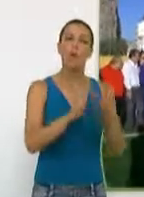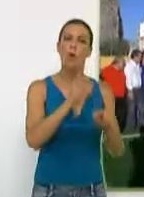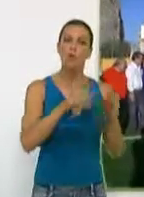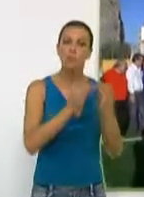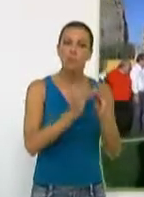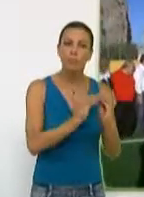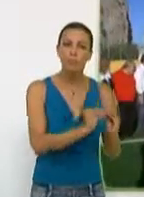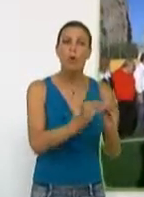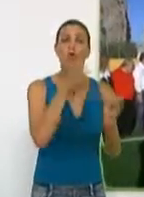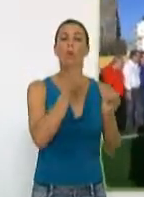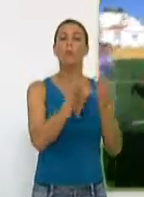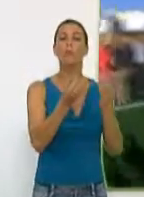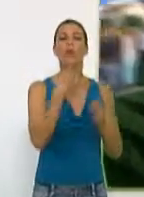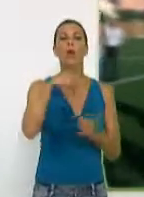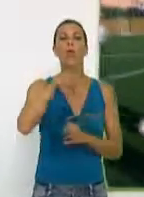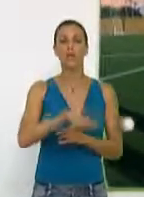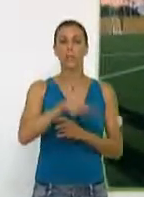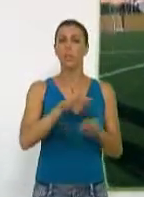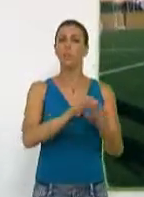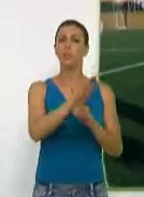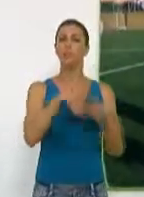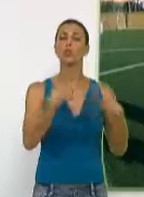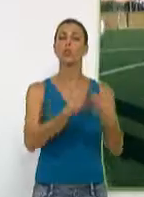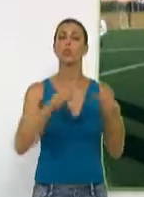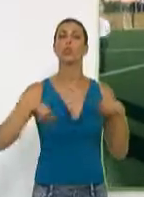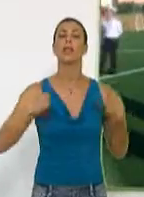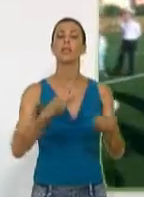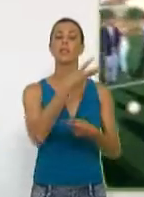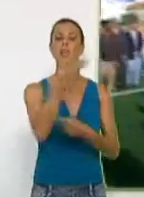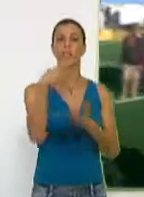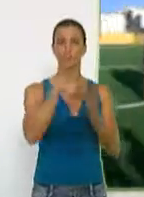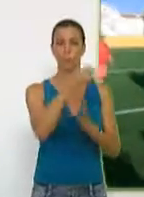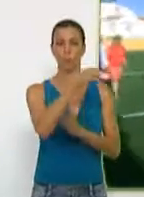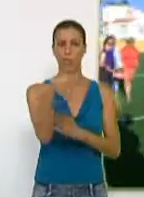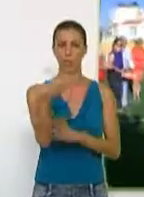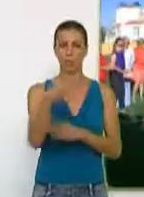las obras que se han desarrollado en el último cuatrimestre con una inversión que ronda los 300.000 euros.